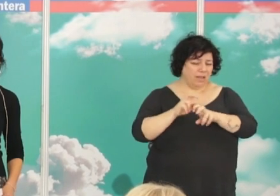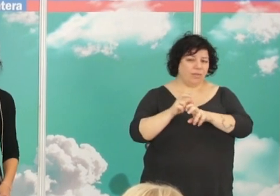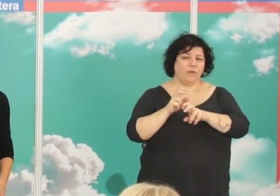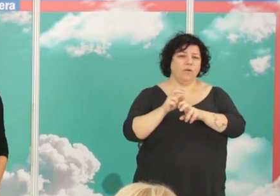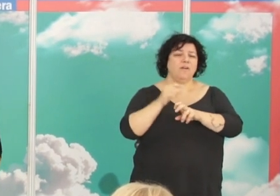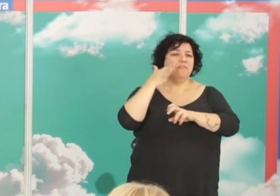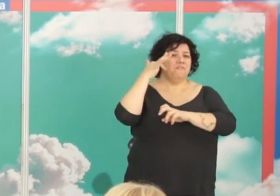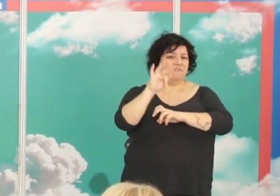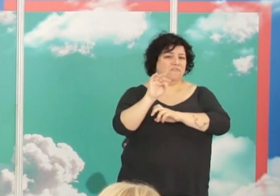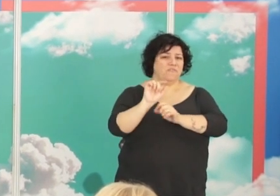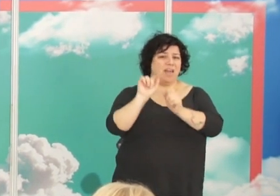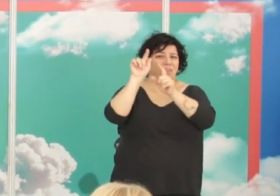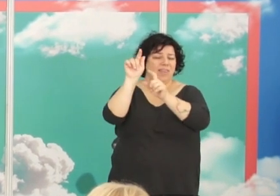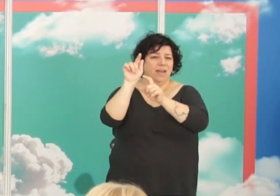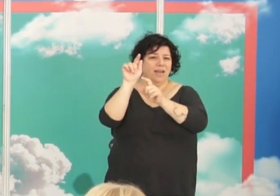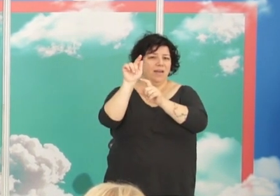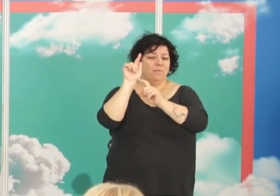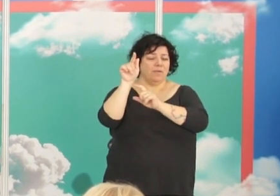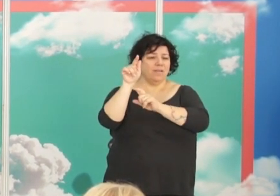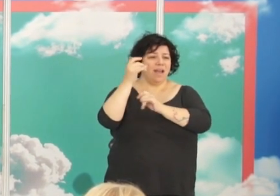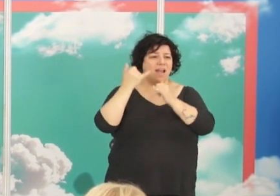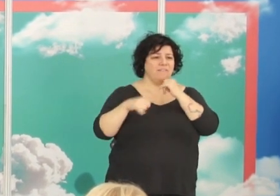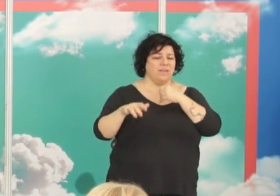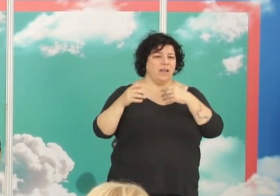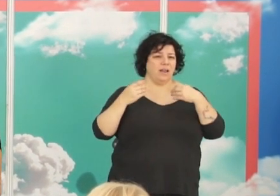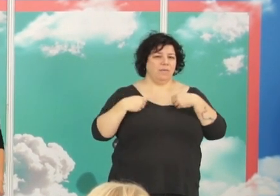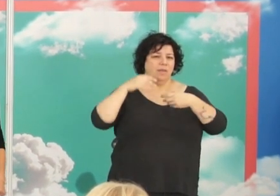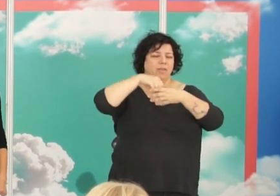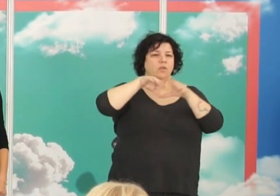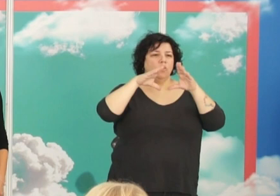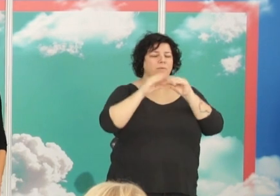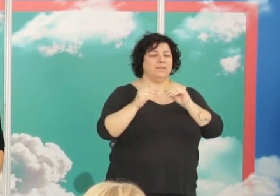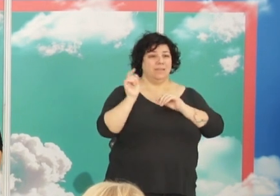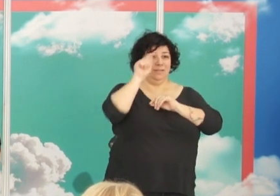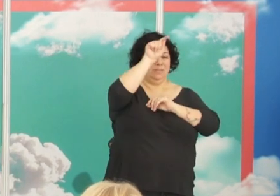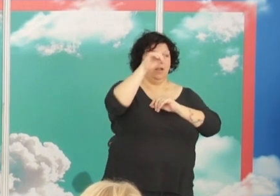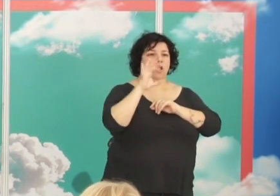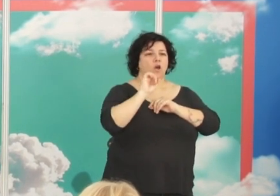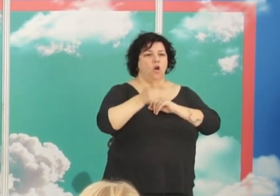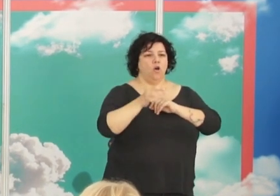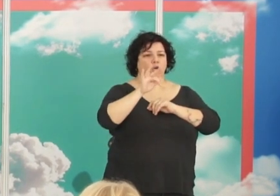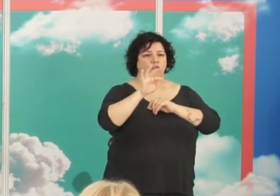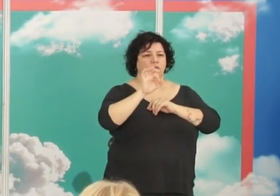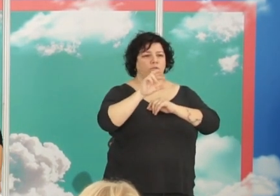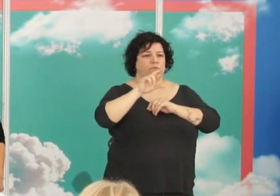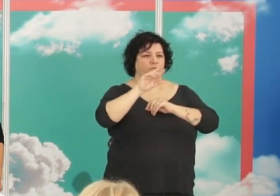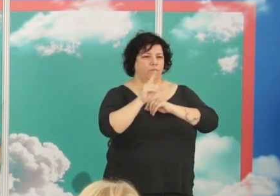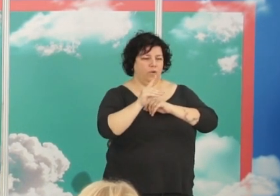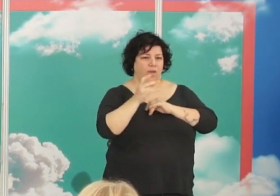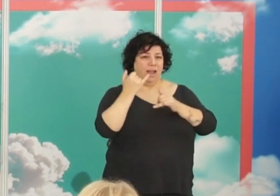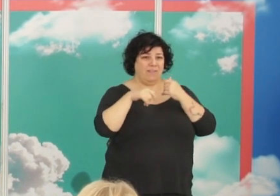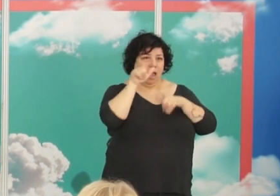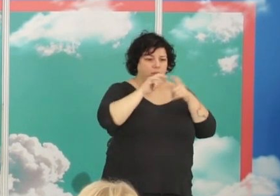en Francia, pero va y se instala en la Universidad de Oxford, a Pío del Río Ortega, se lo